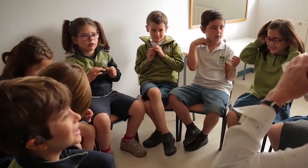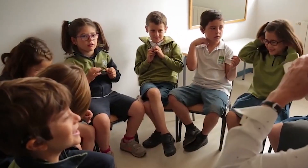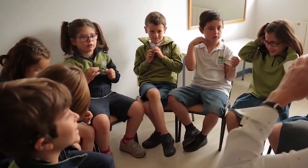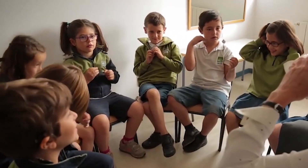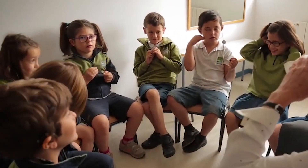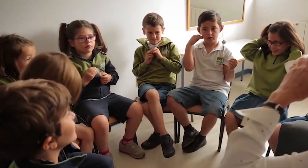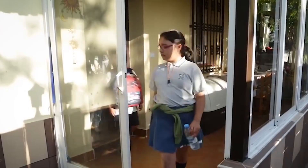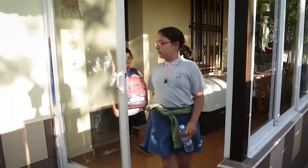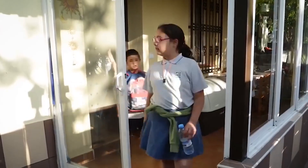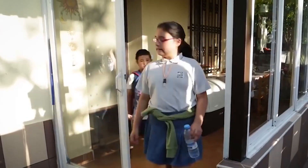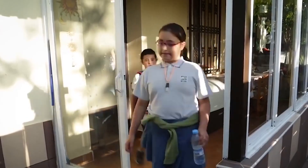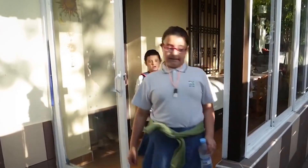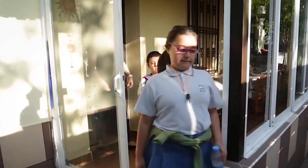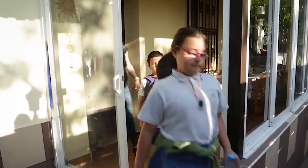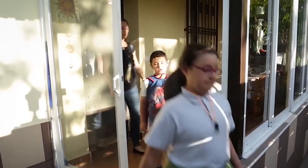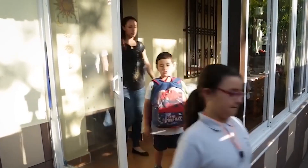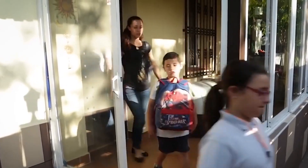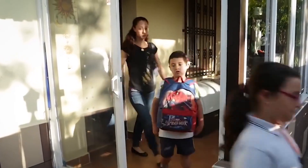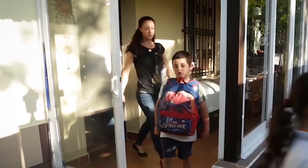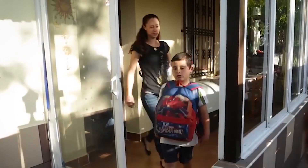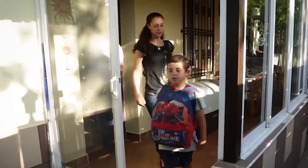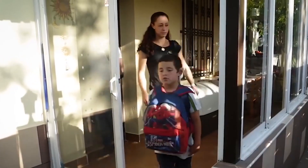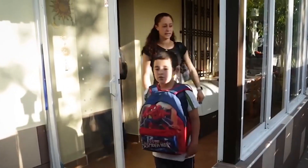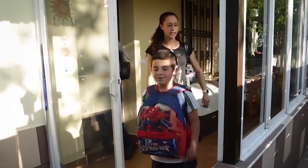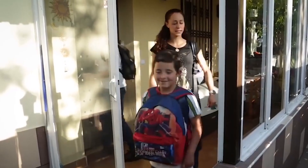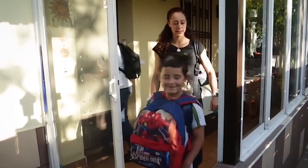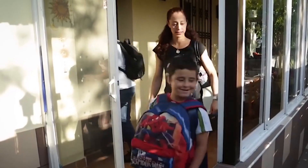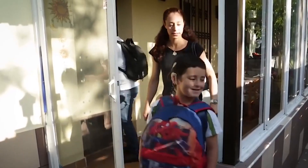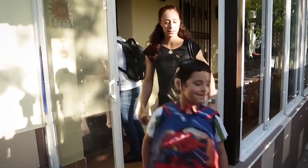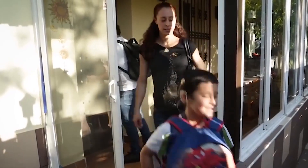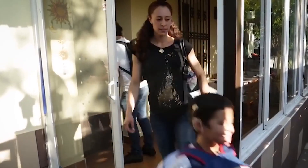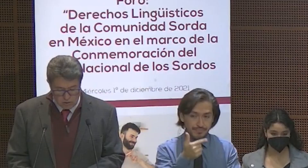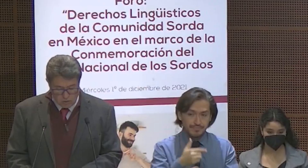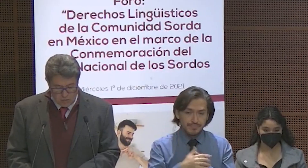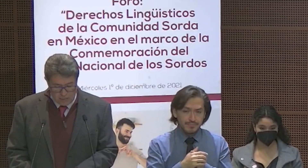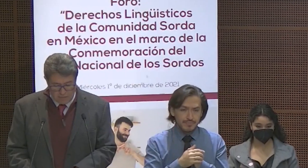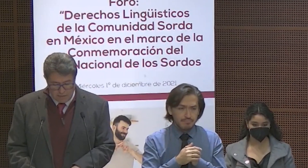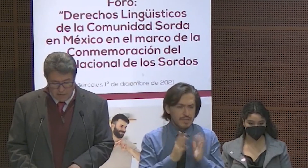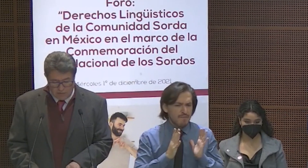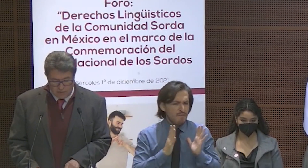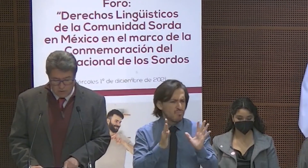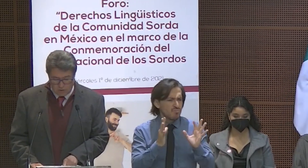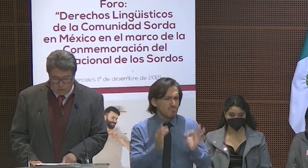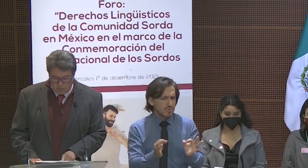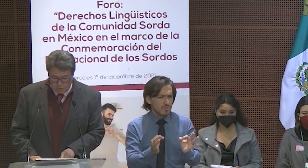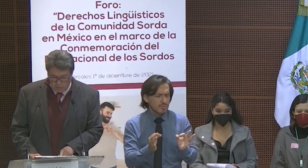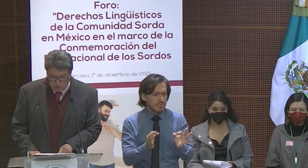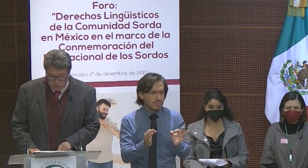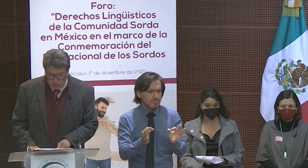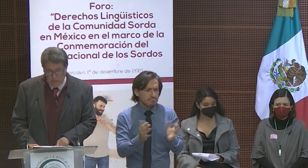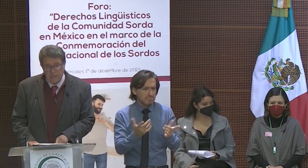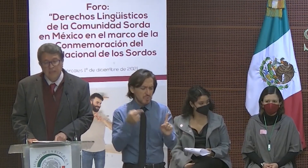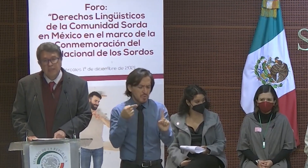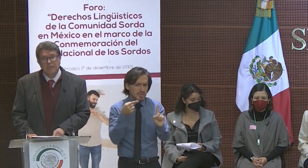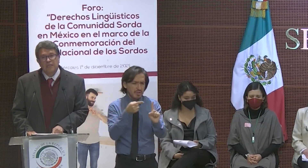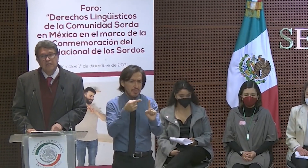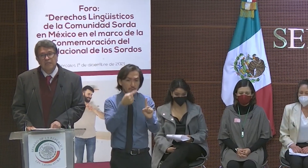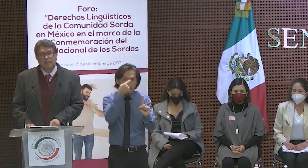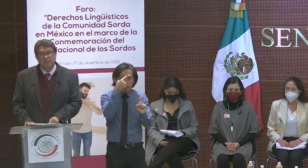auditiva para lograr una sociedad más igualitaria, justa y unida, afirmó el presidente de la Junta de Coordinación Política, Ricardo